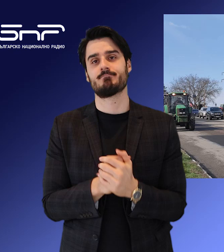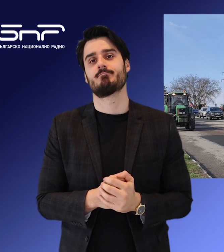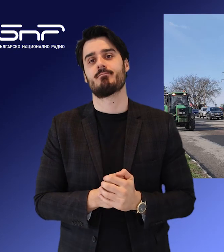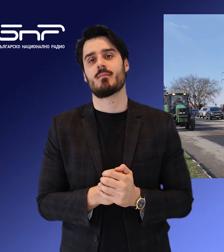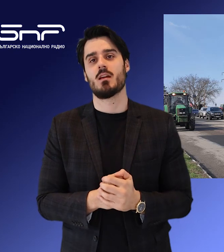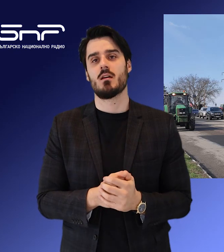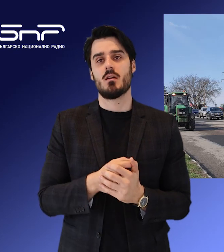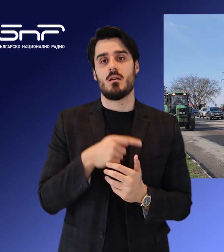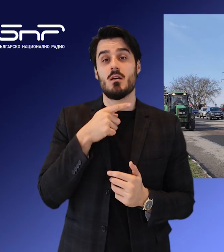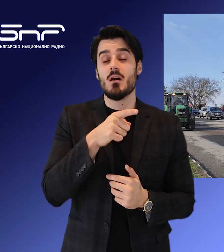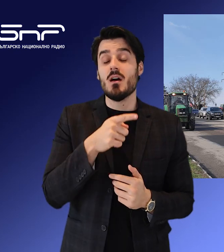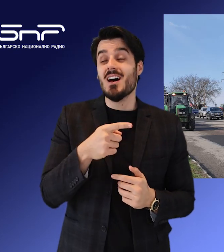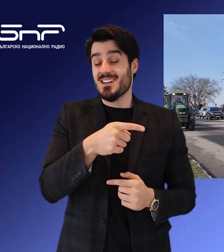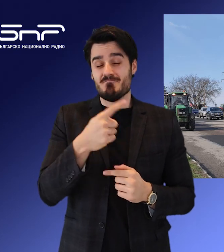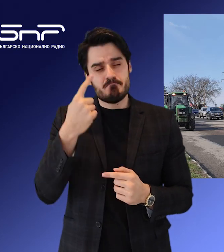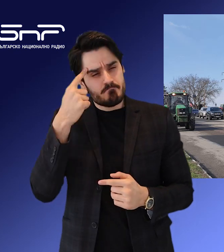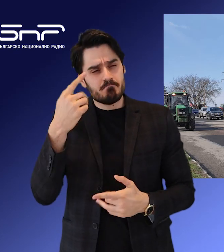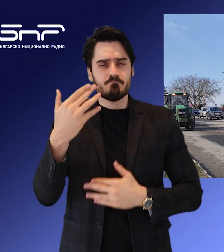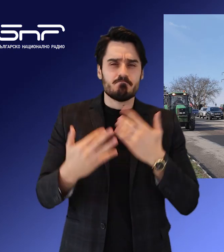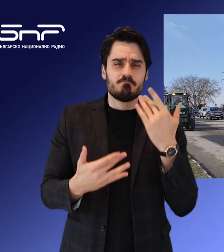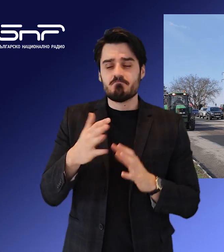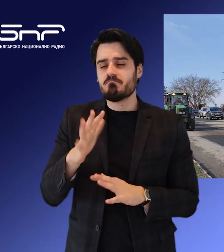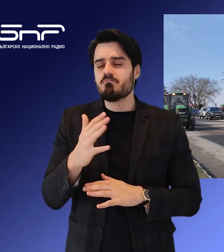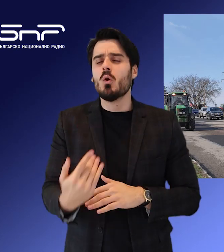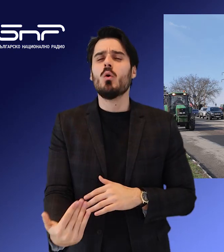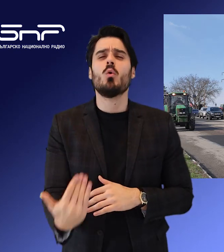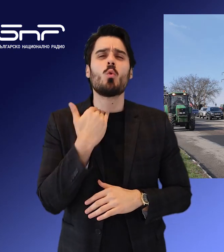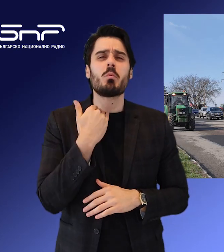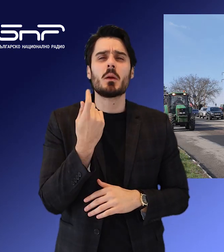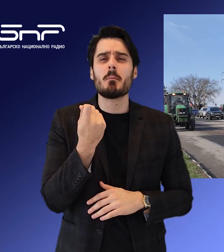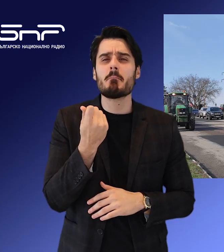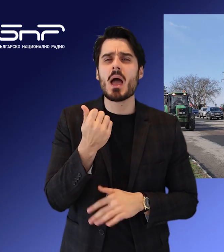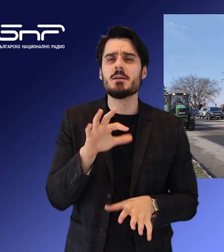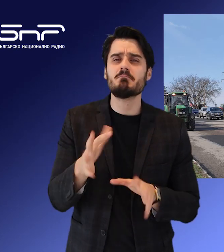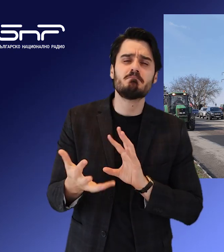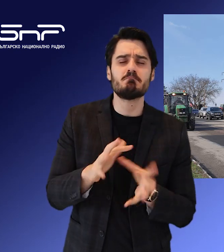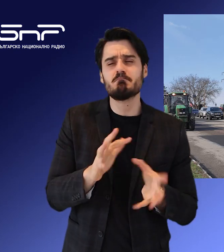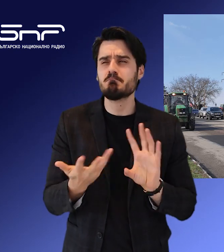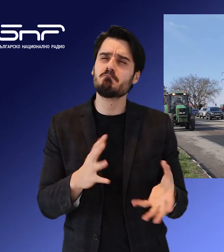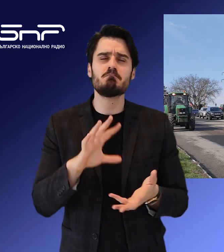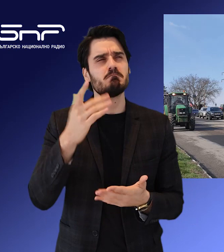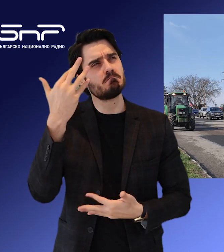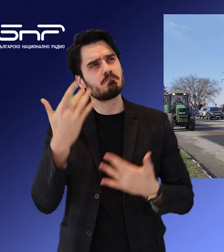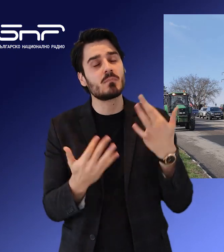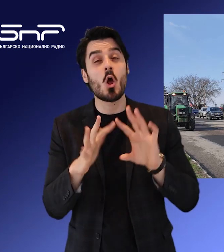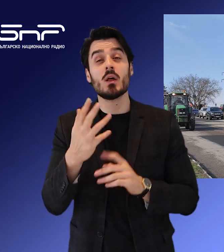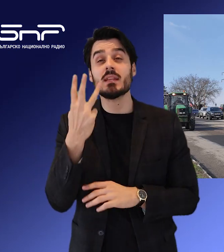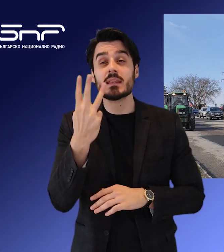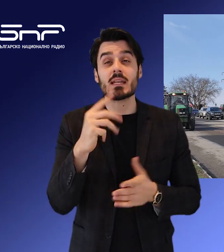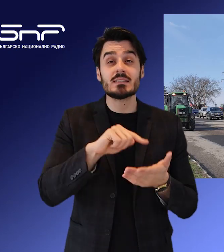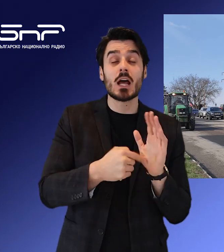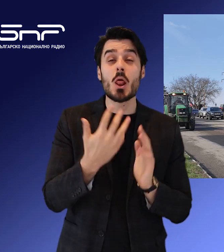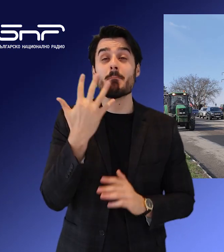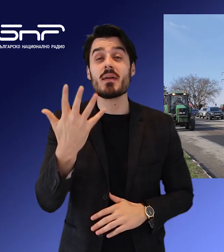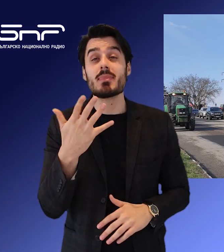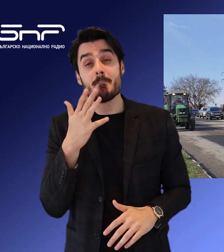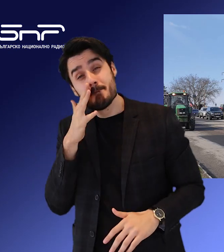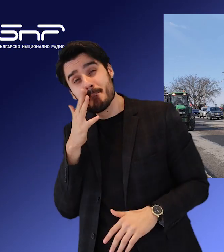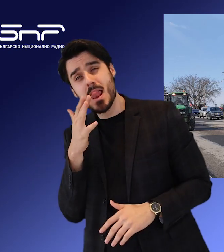зернопроизводителите Радостина Жекова, по техни изчисления, стоиността на залежаващата продукция по складовете към момента е около 3,5 милиарда лева.